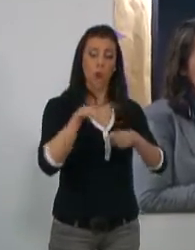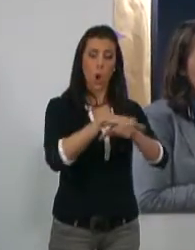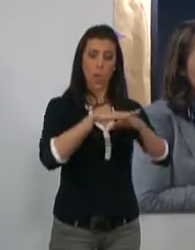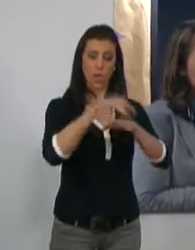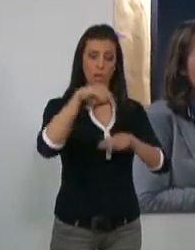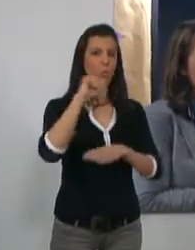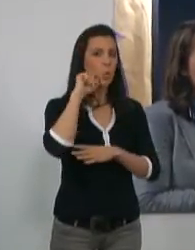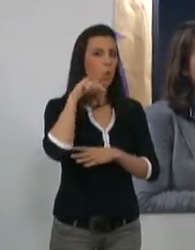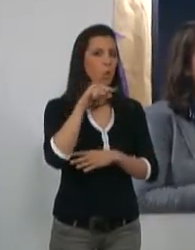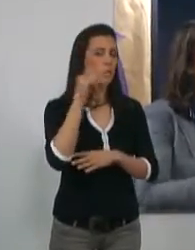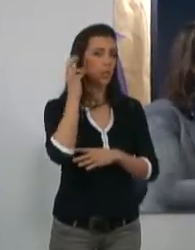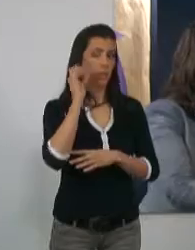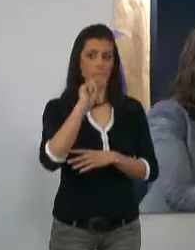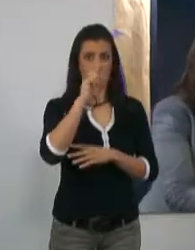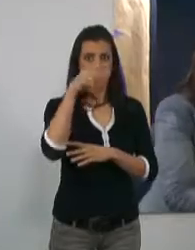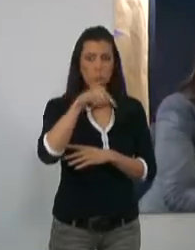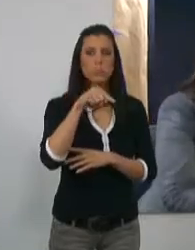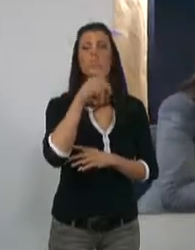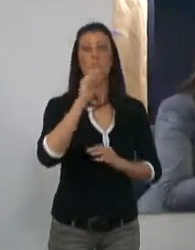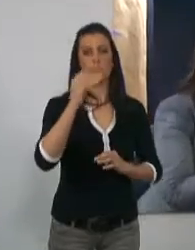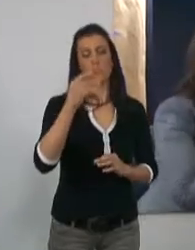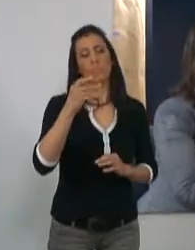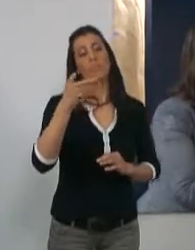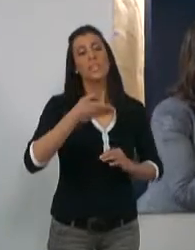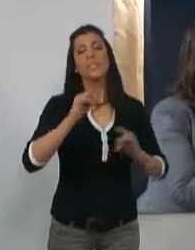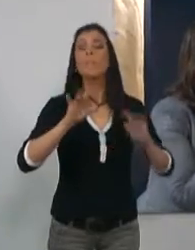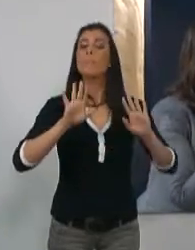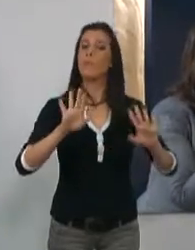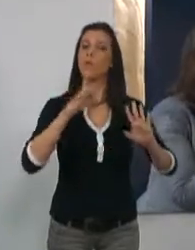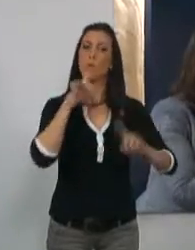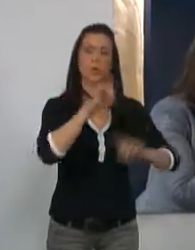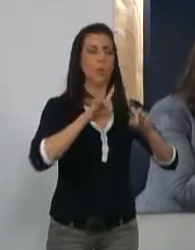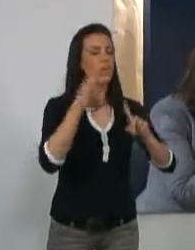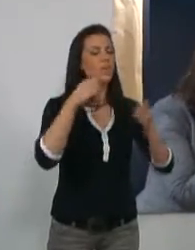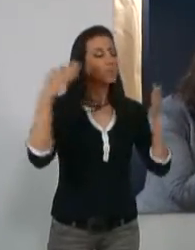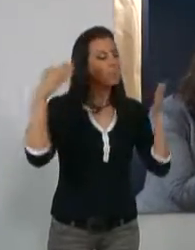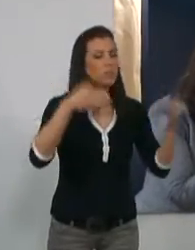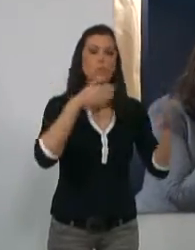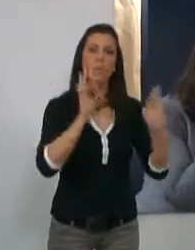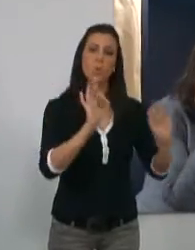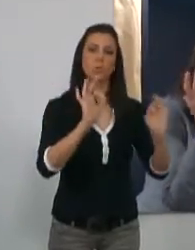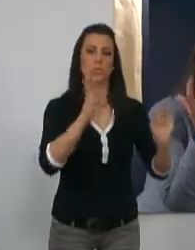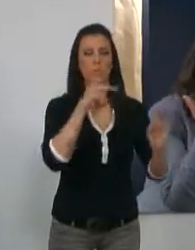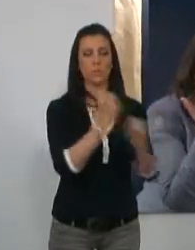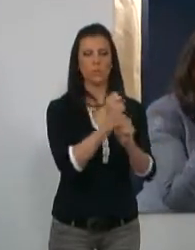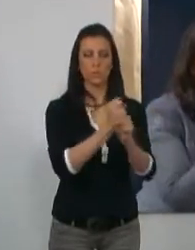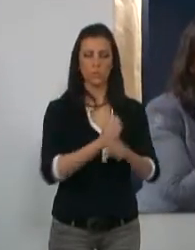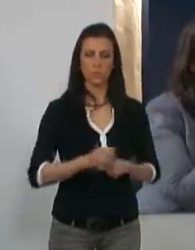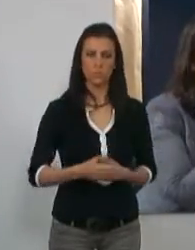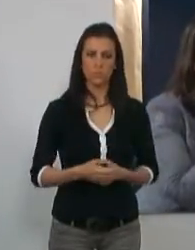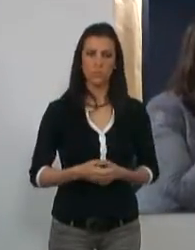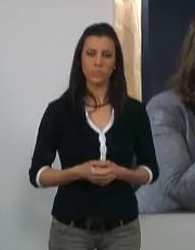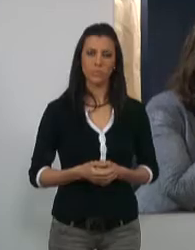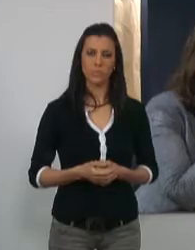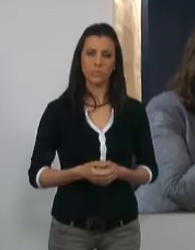una localidad como Motril, la segunda en importancia, es bastante problemática y hay que tener dedicación exclusiva a esta labor.